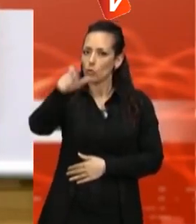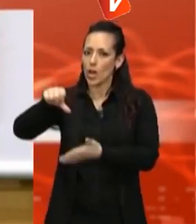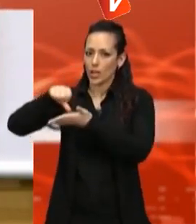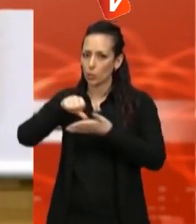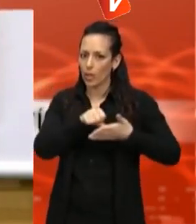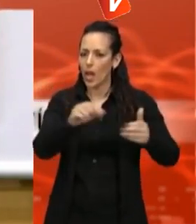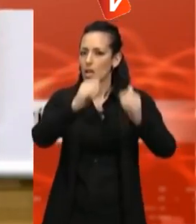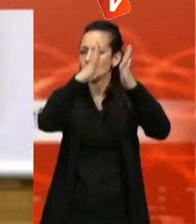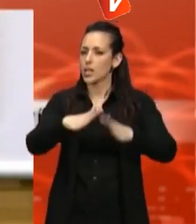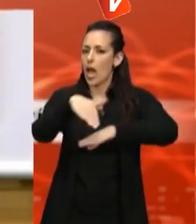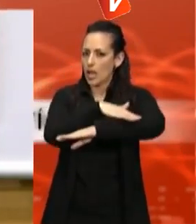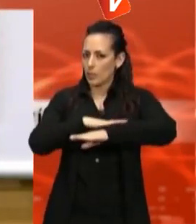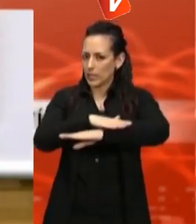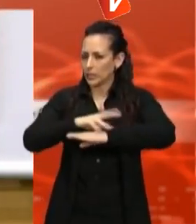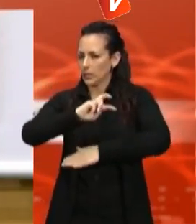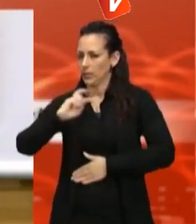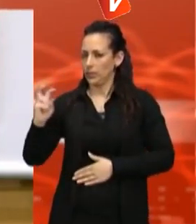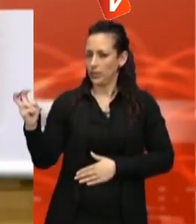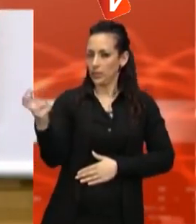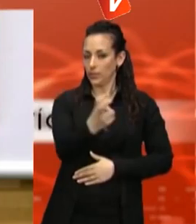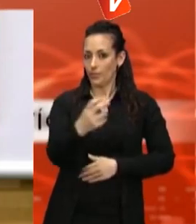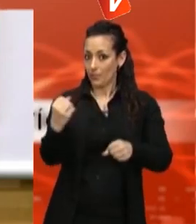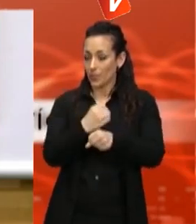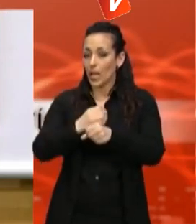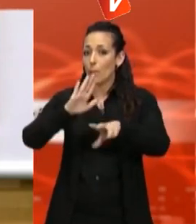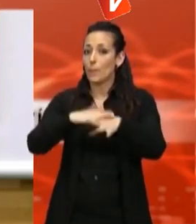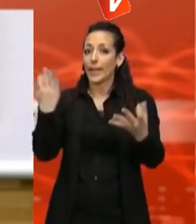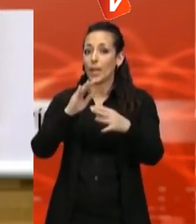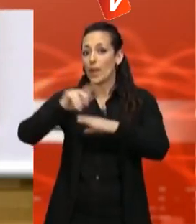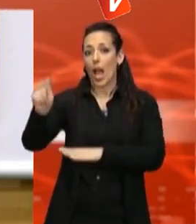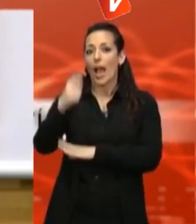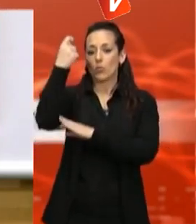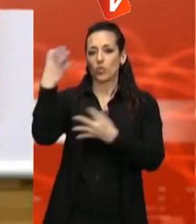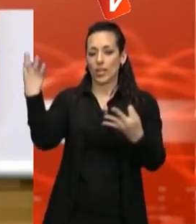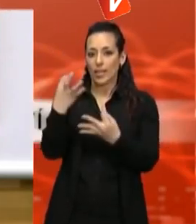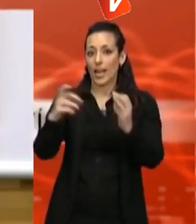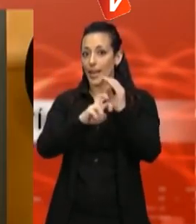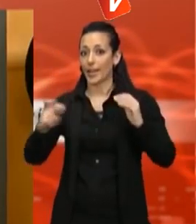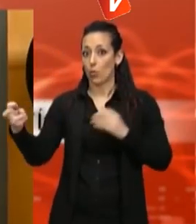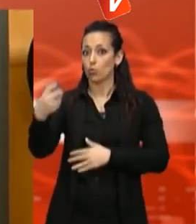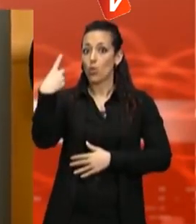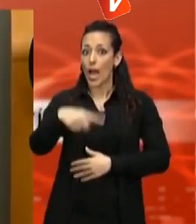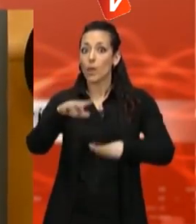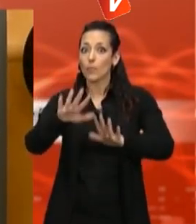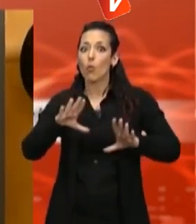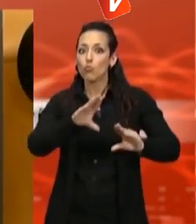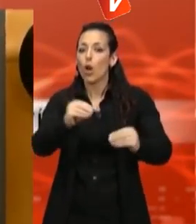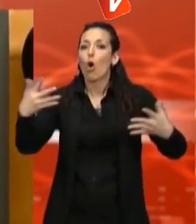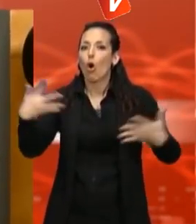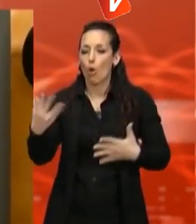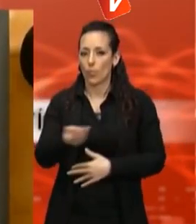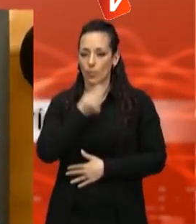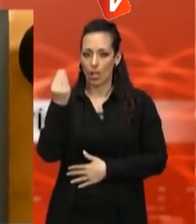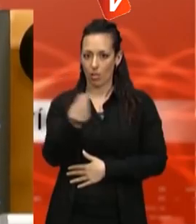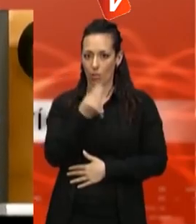de les administracions, doncs per aconseguir una major eficiència de quals recursos que són els que són. Un dels projectes de l'obra social